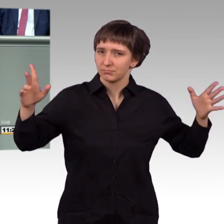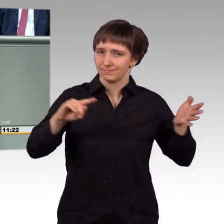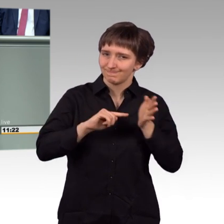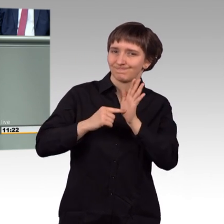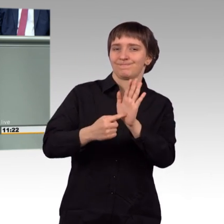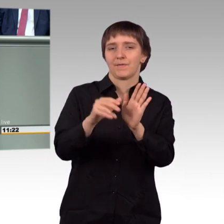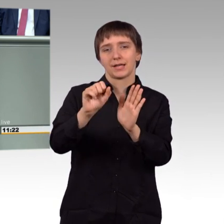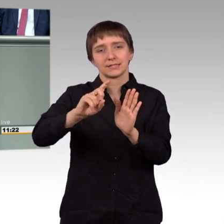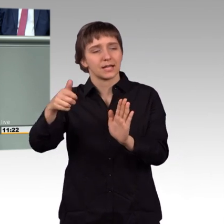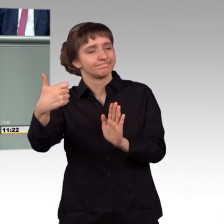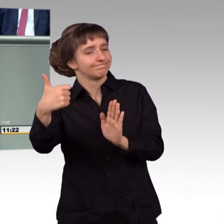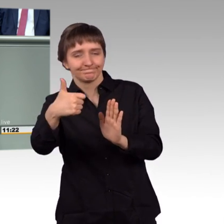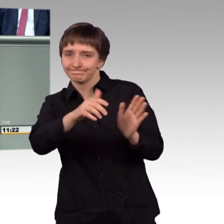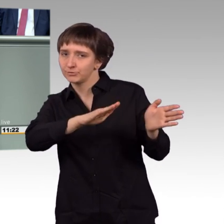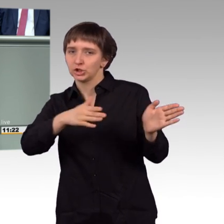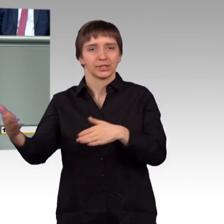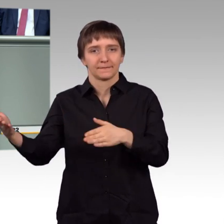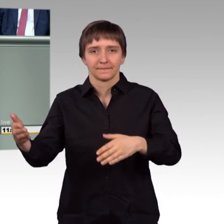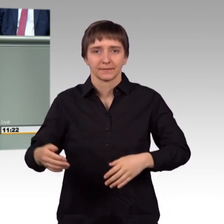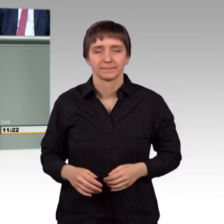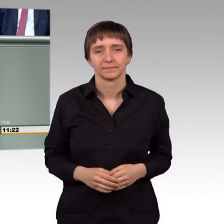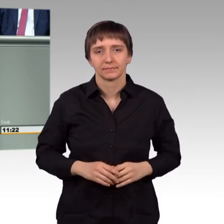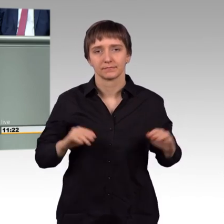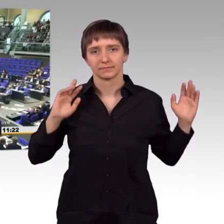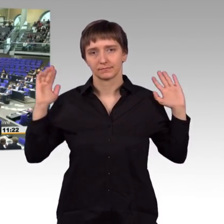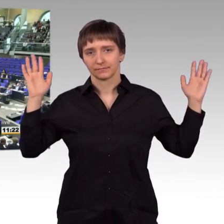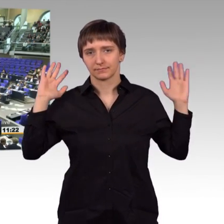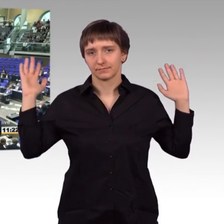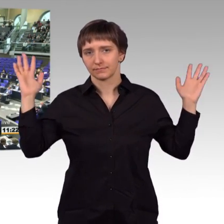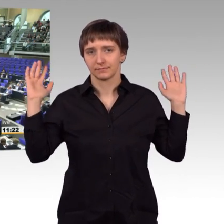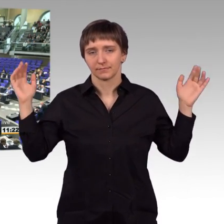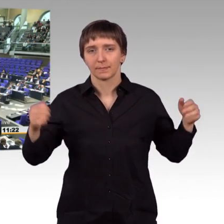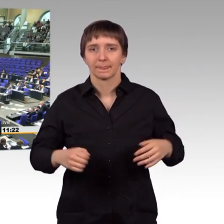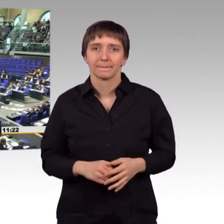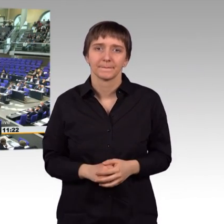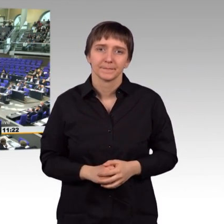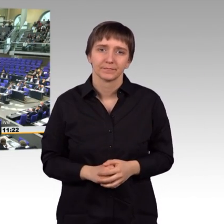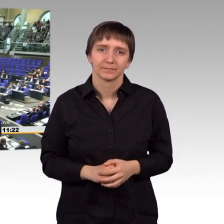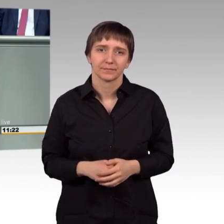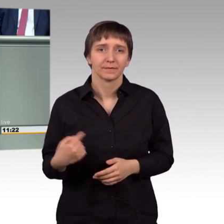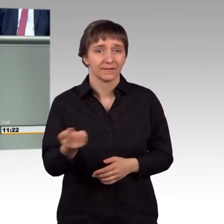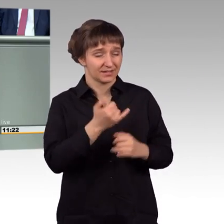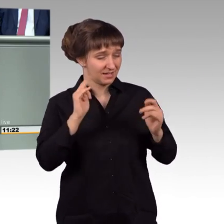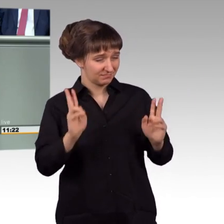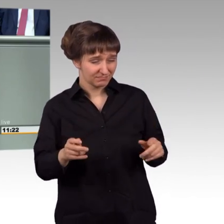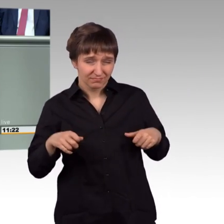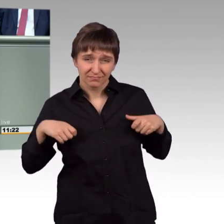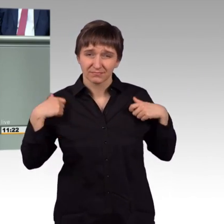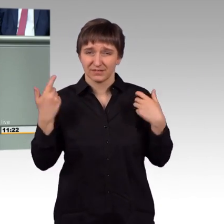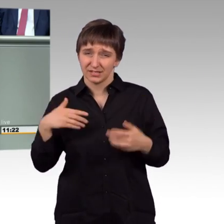aufgeht. Denn was wir erleben, ist jetzt eine tagelange Bombardierung. Es